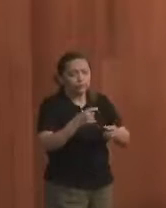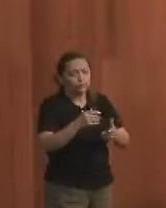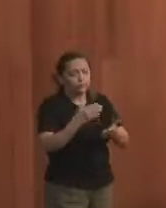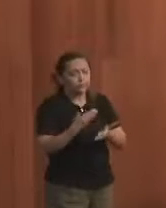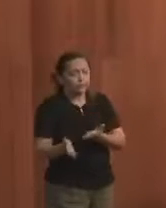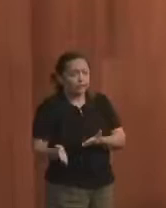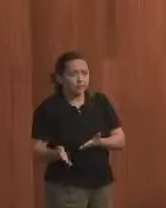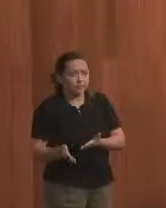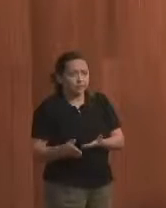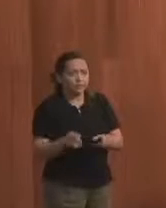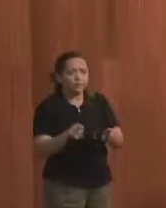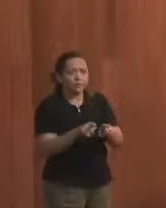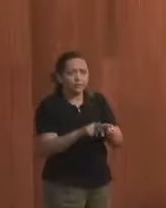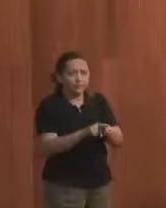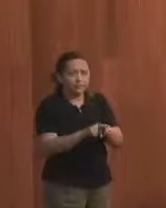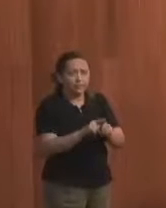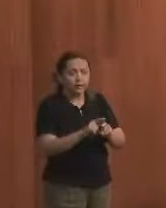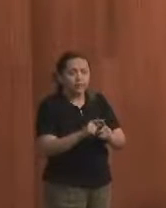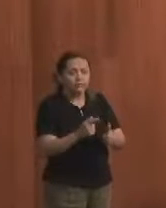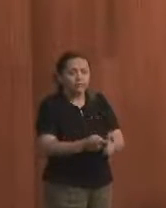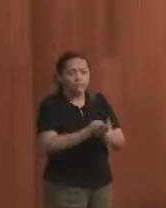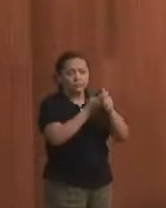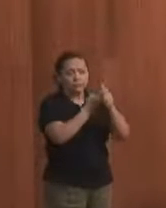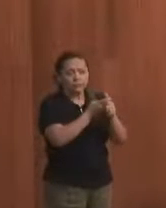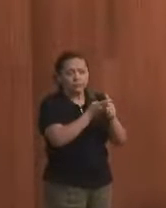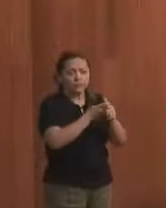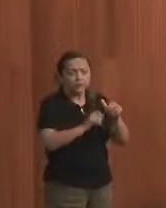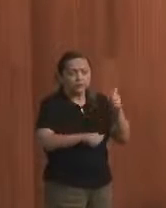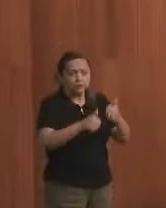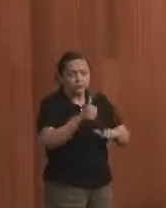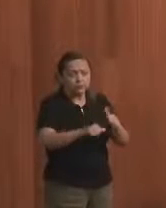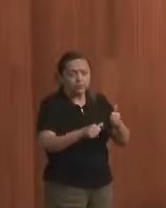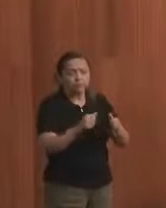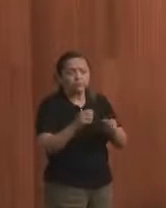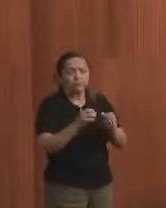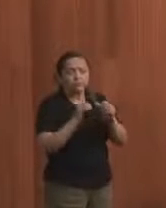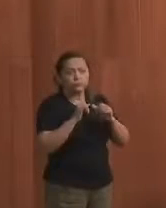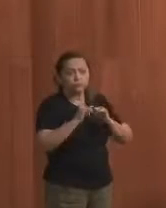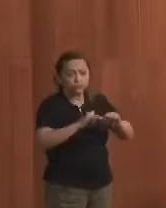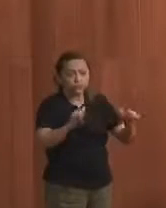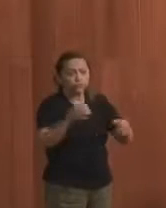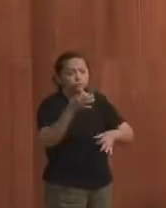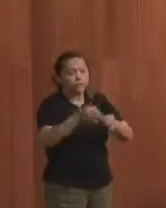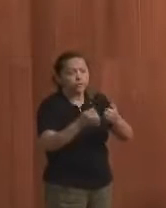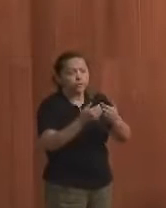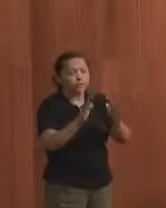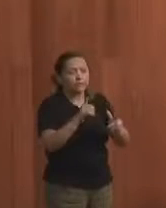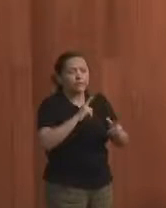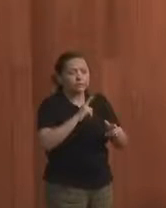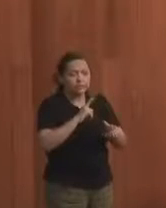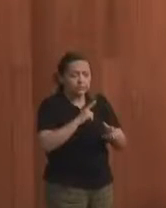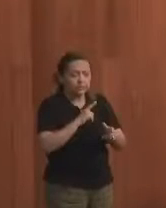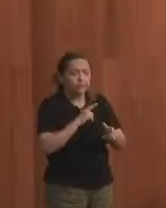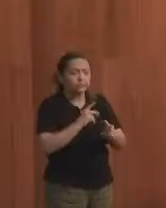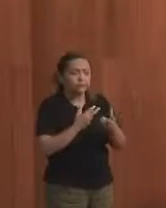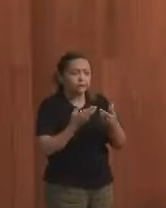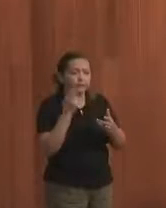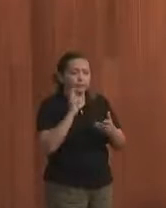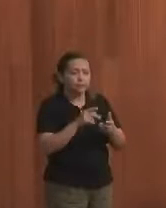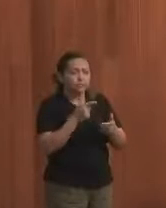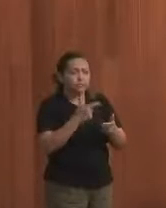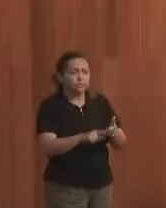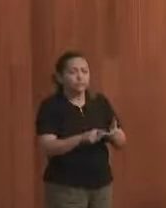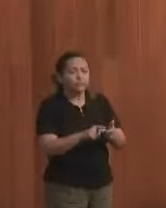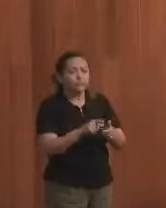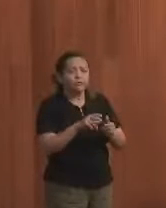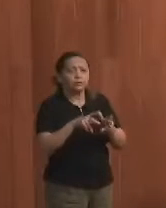se percam e que a suspensão da atualização dos dados da Justiça Aberta seja tempestivamente revista e as